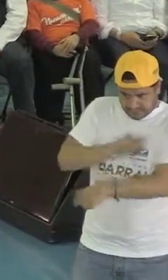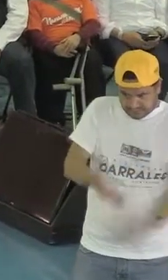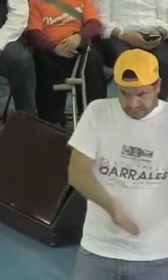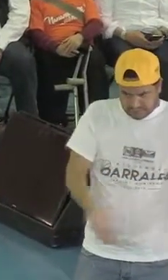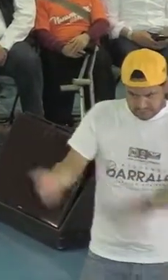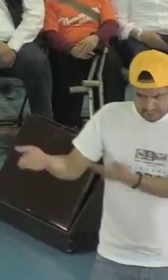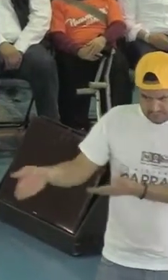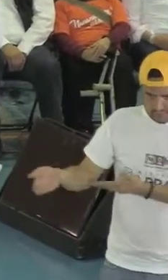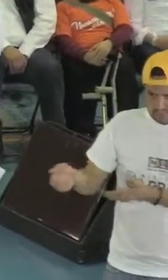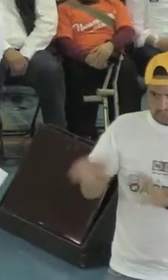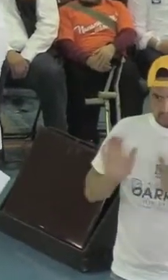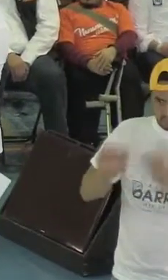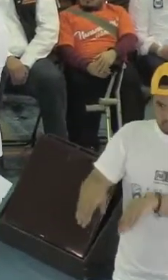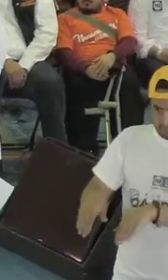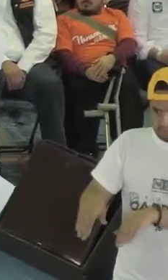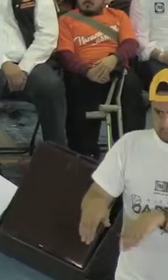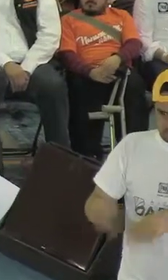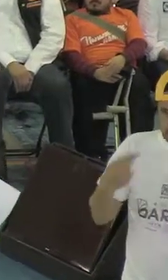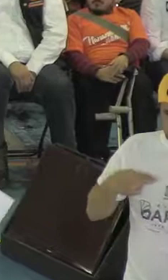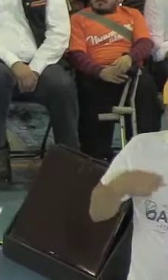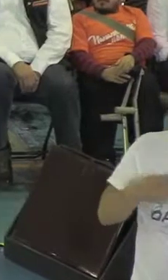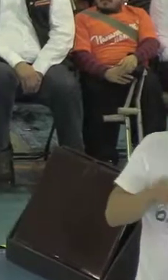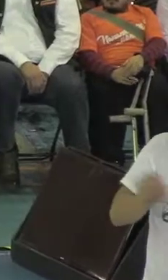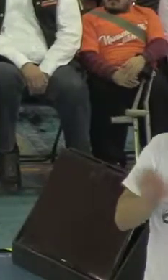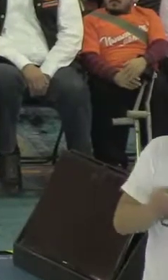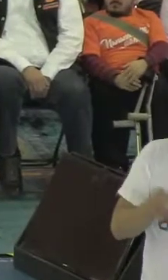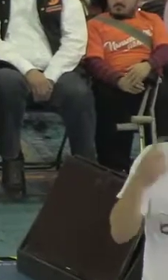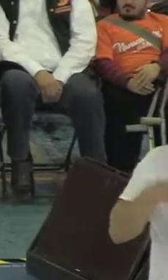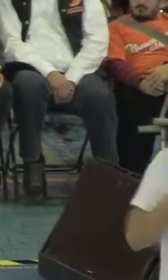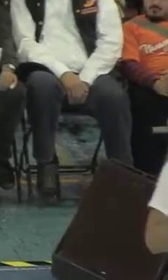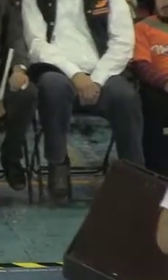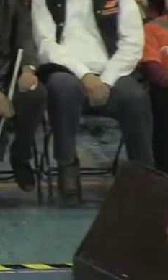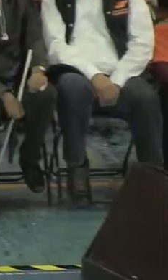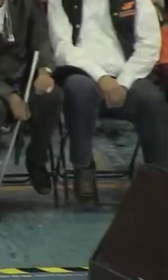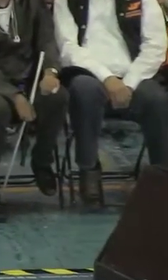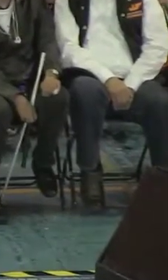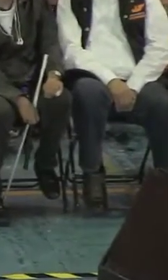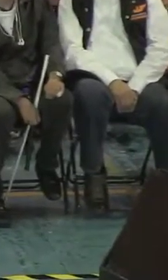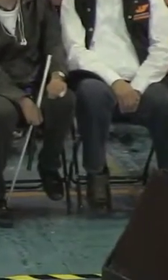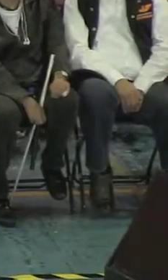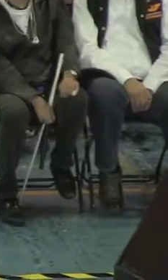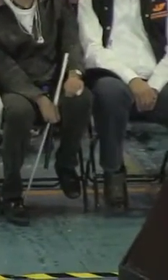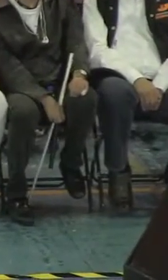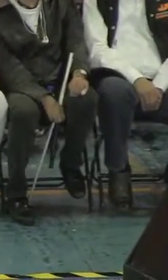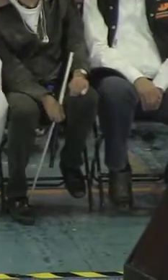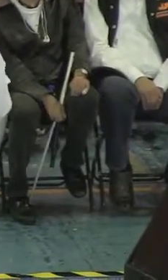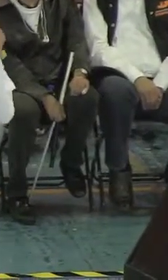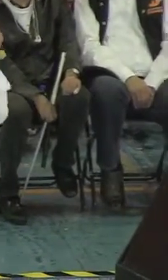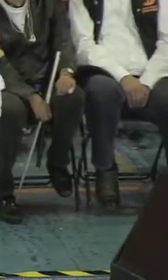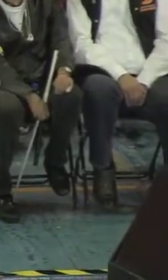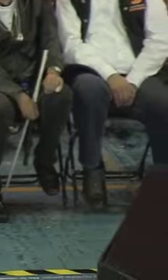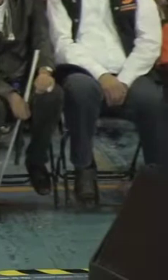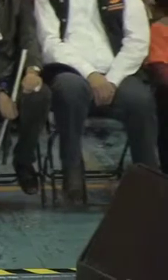poder contratar gente con discapacidad. Vamos a generar incentivos y el que quiera venderle al gobierno, que